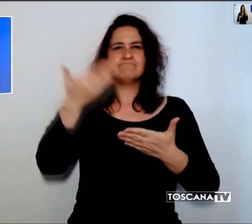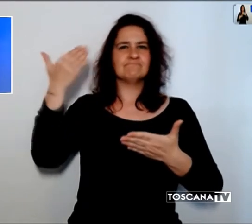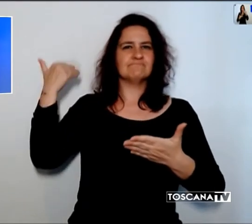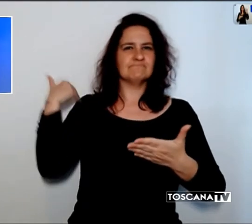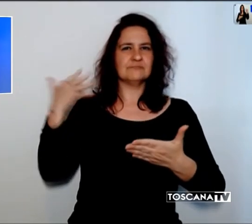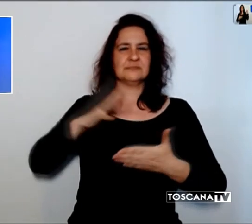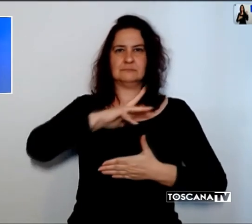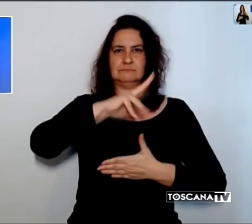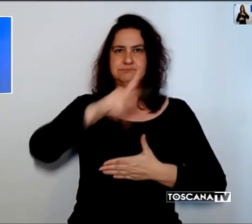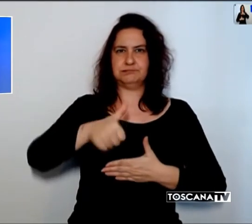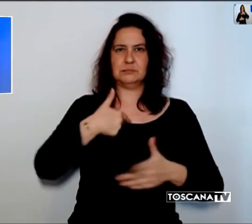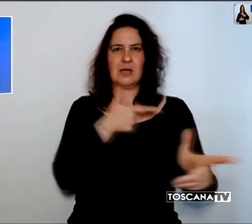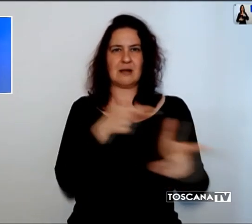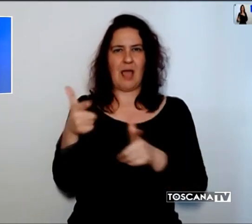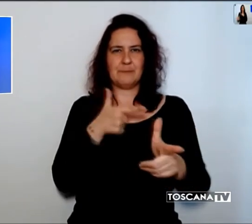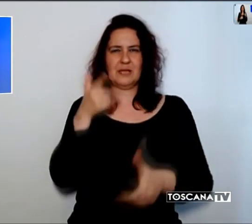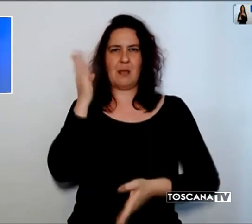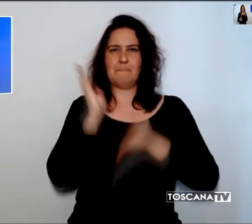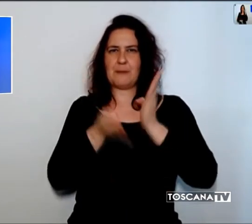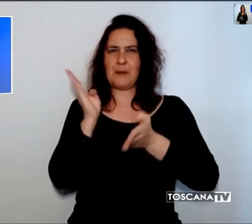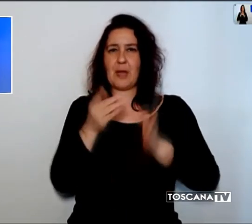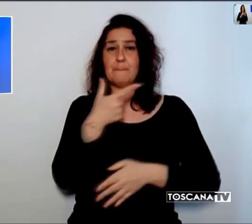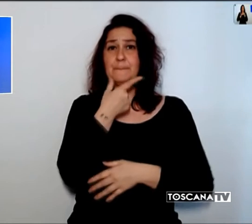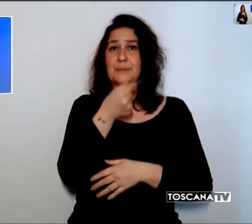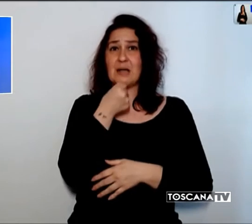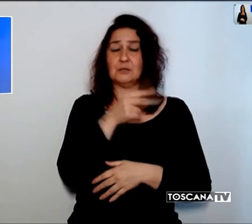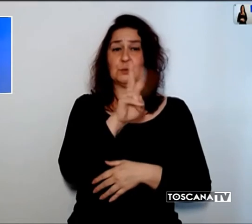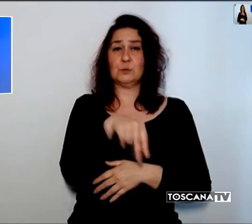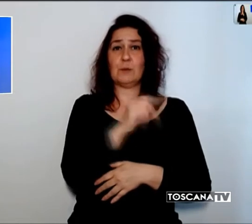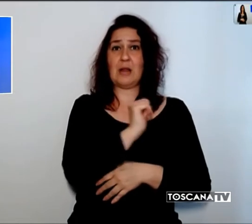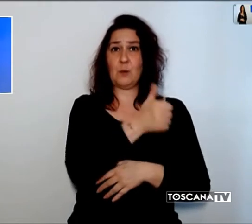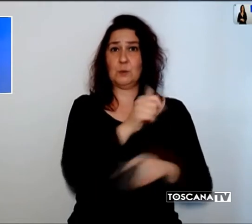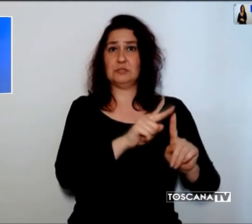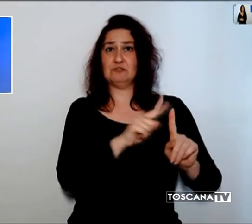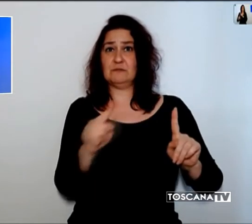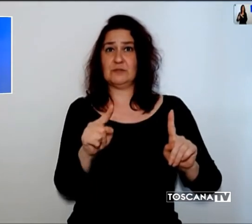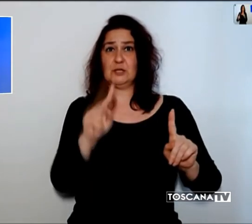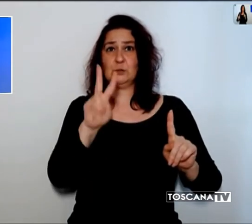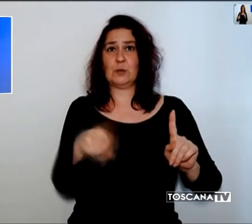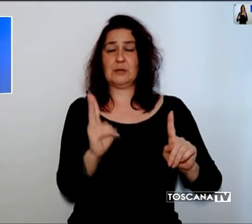e pestaggi avvenuti a Prato tra il 2011 e il 2012.